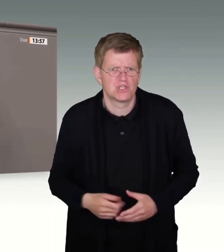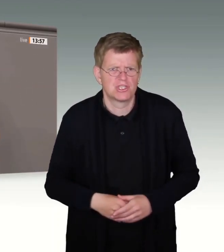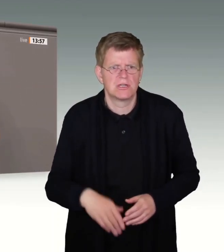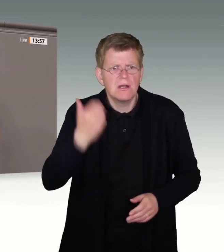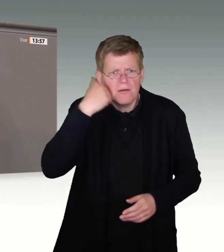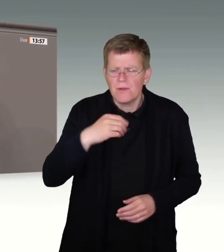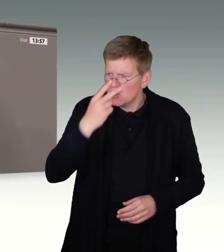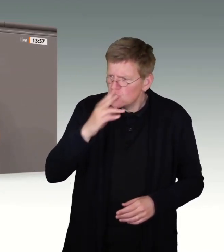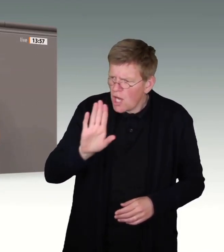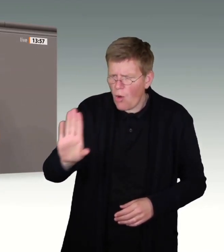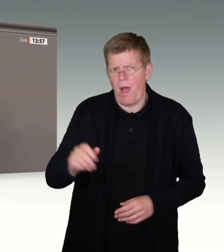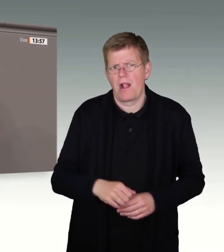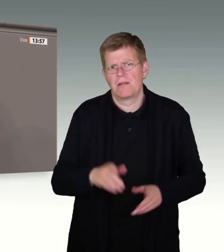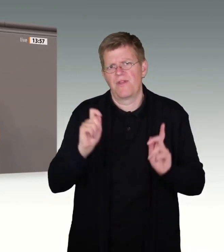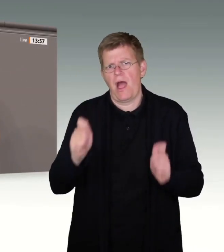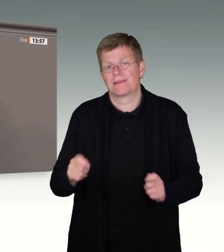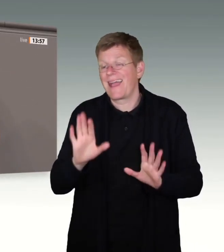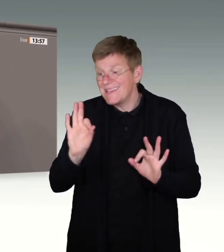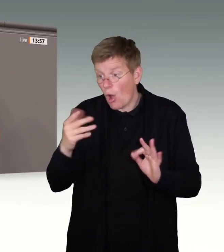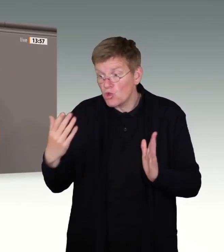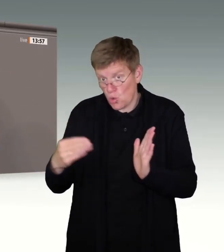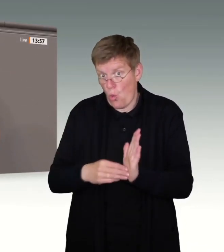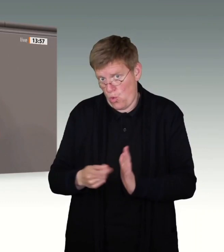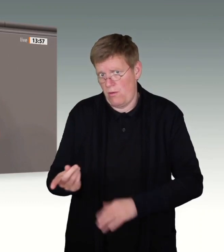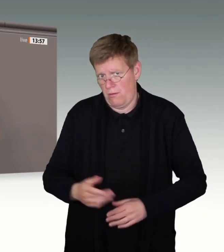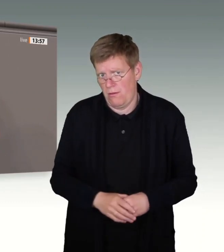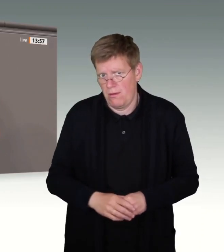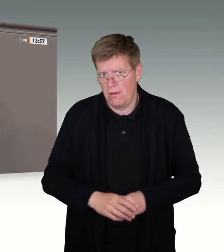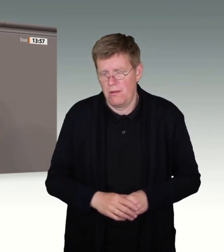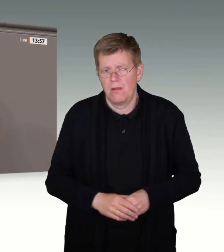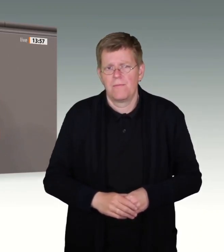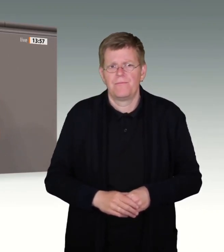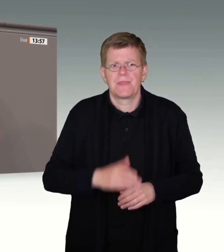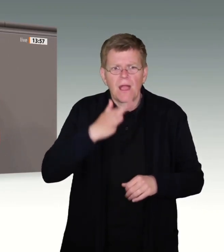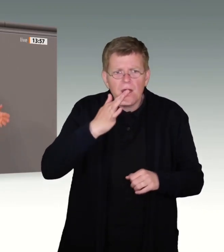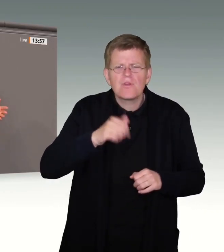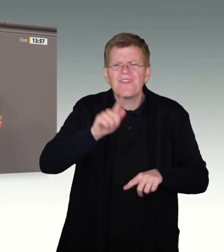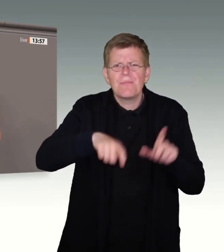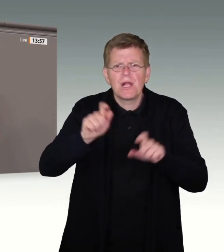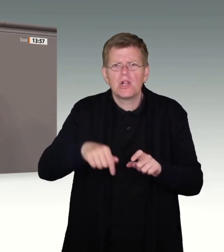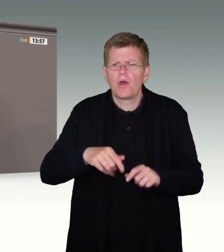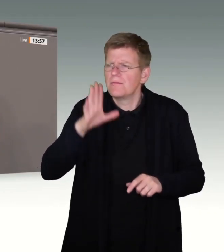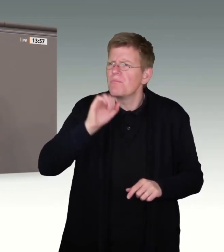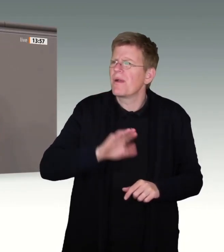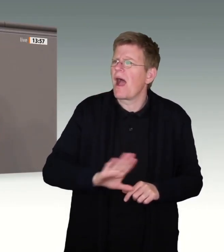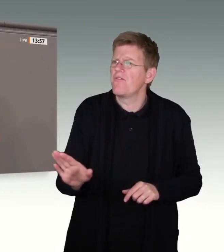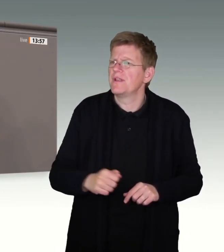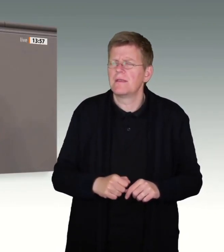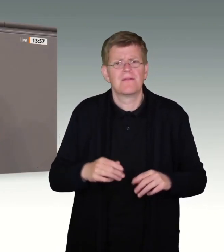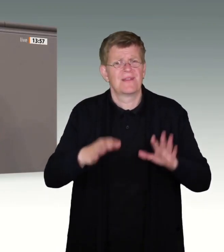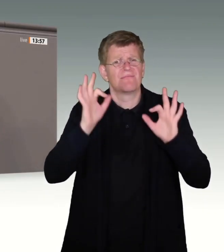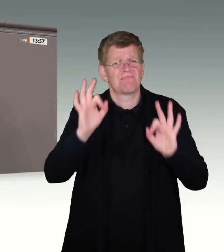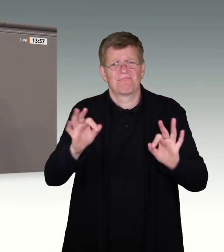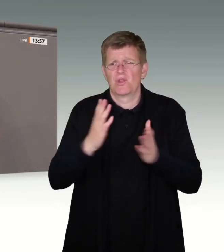in Ihren Antrag, der Begründung. Da steht es genauso drin. Vielen Menschen ist nämlich schlichtweg nicht vermittelbar, warum gut integrierte Menschen, die seit